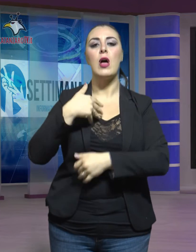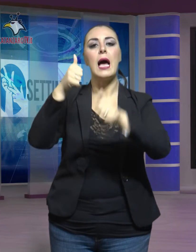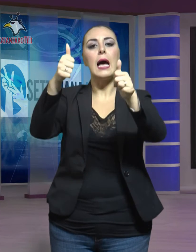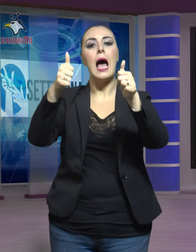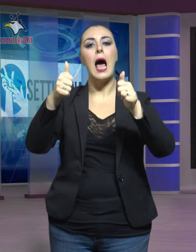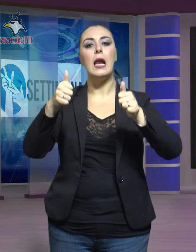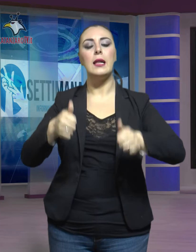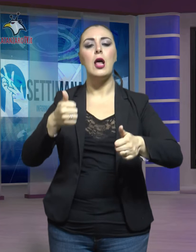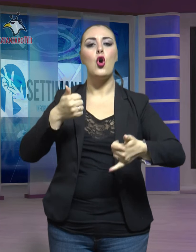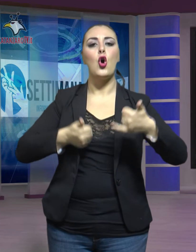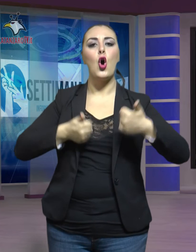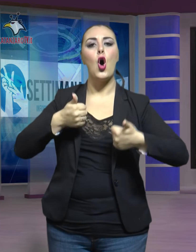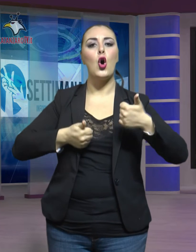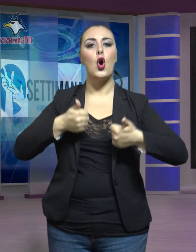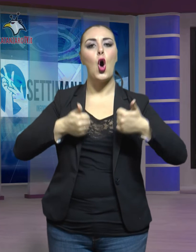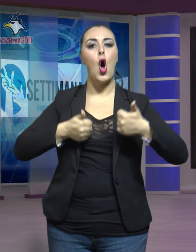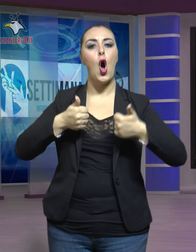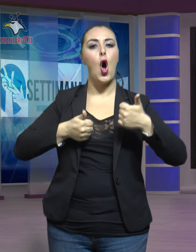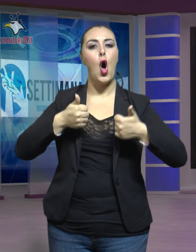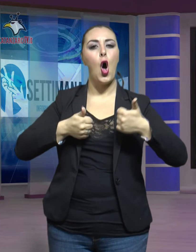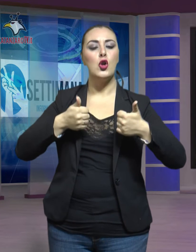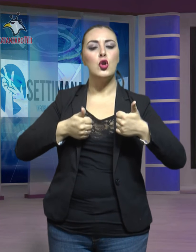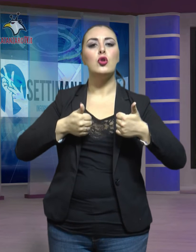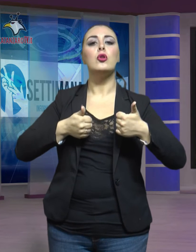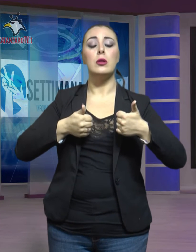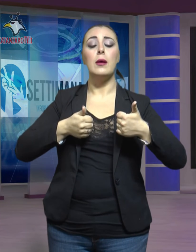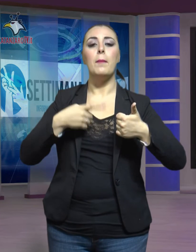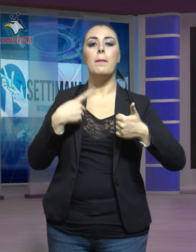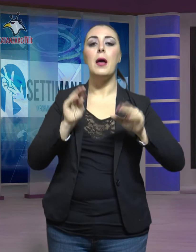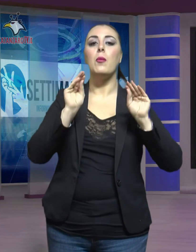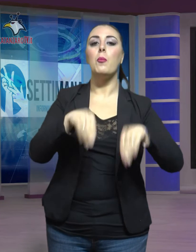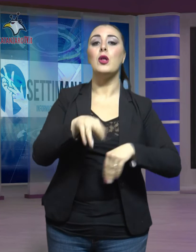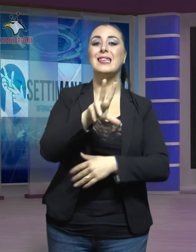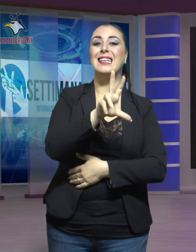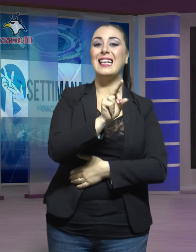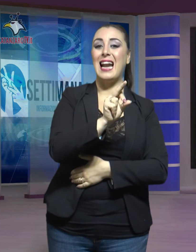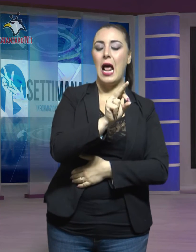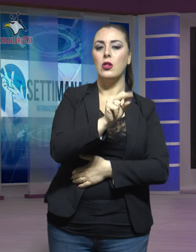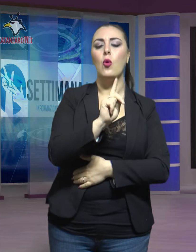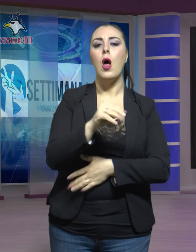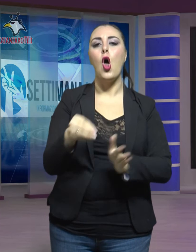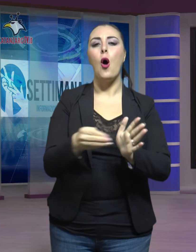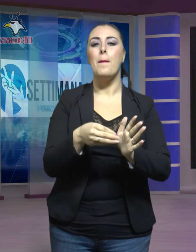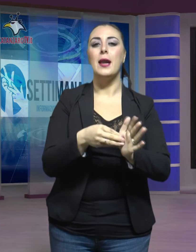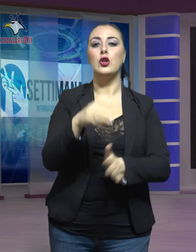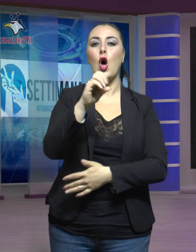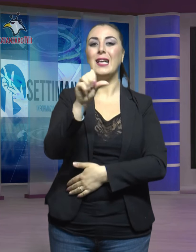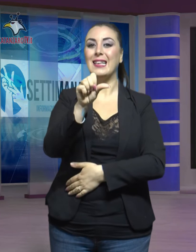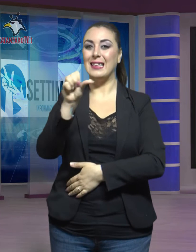concorsi per la copertura di 30 posti di operatore socio-sanitario e di